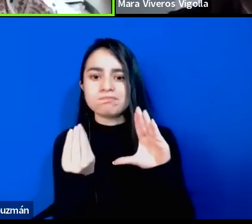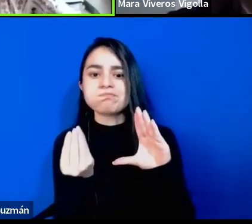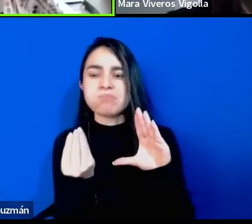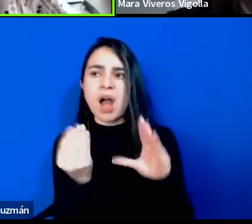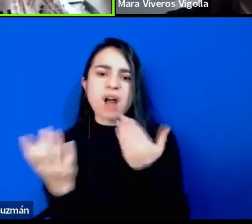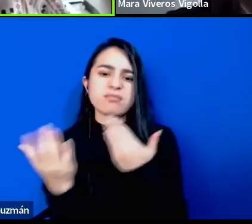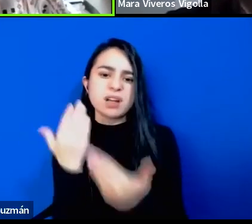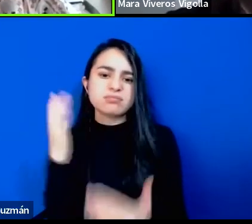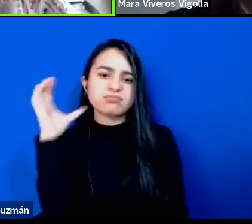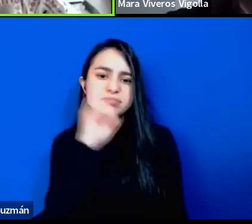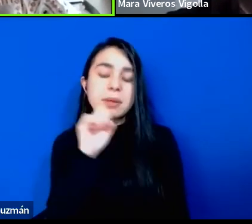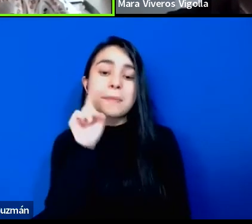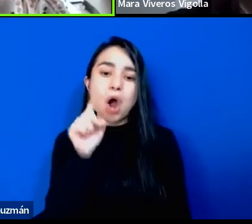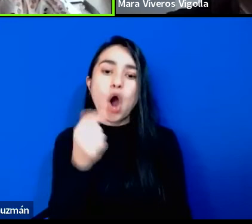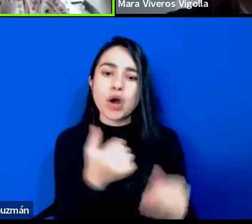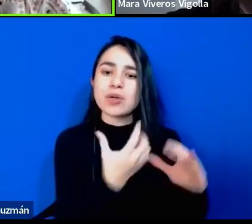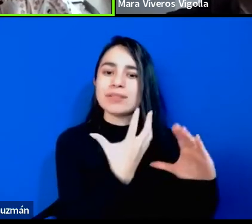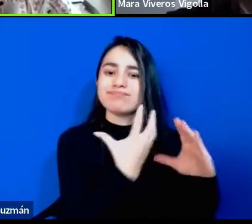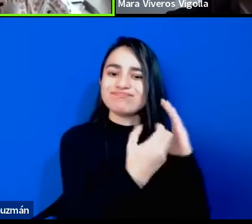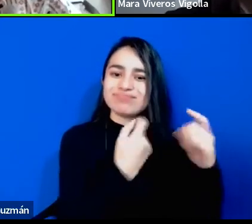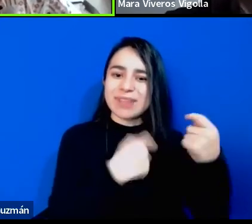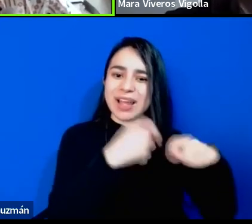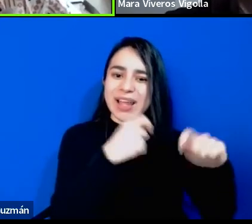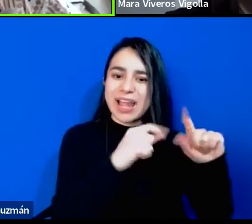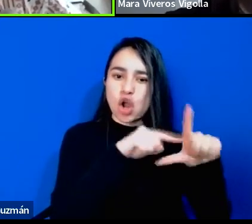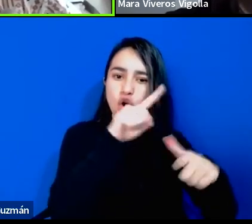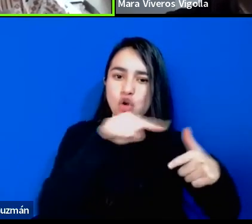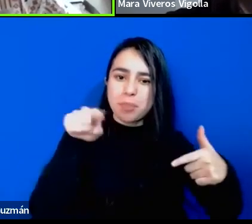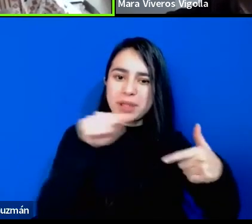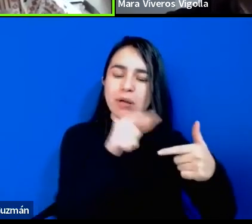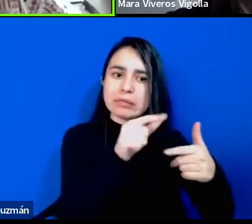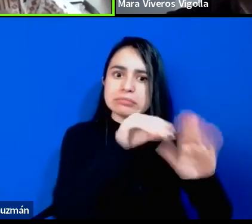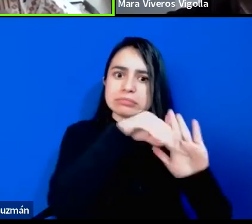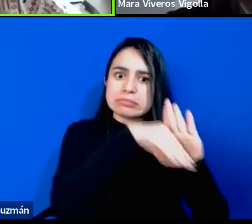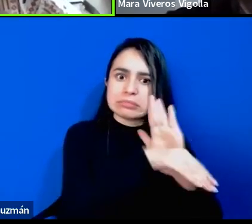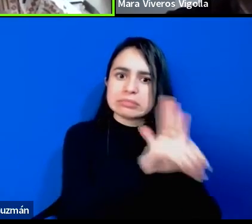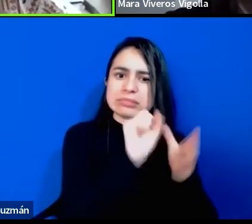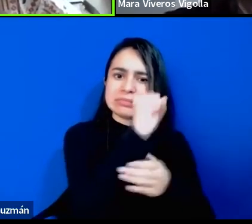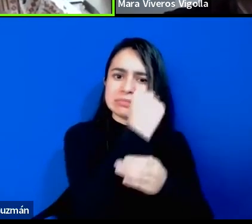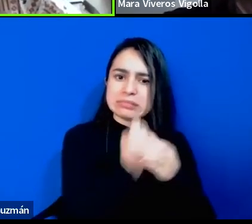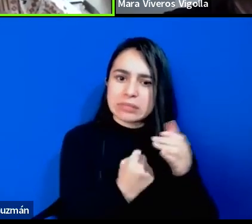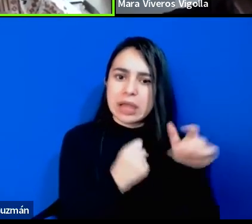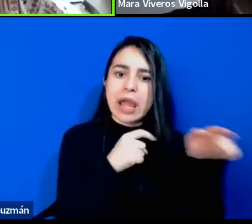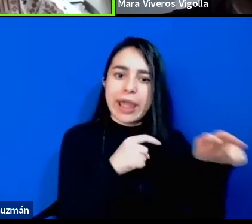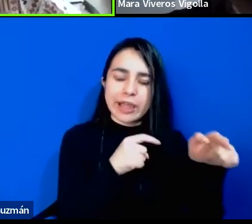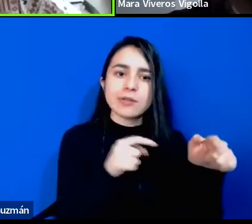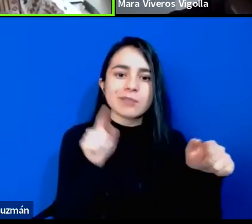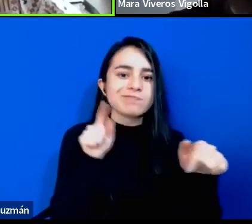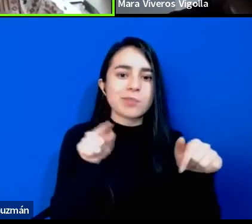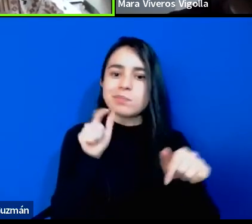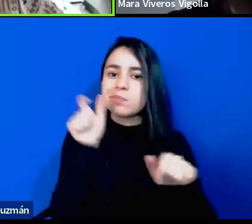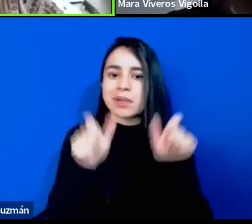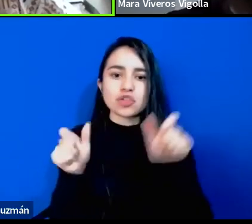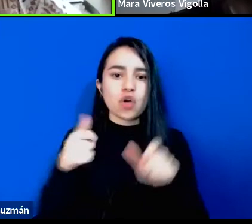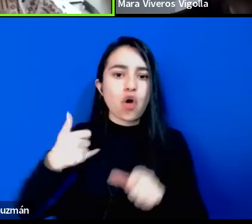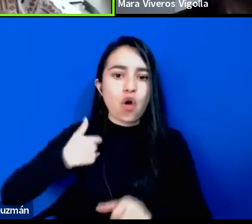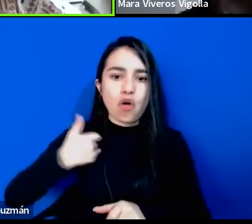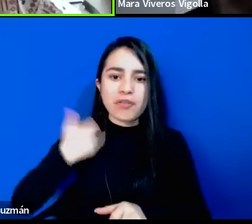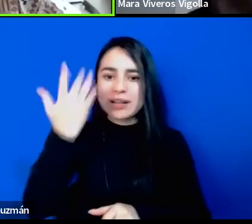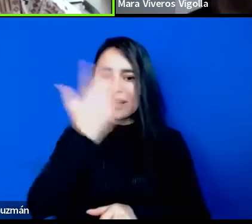coyuntura neoliberal, las distintas crisis económicas han cerrado vías para el ascenso social para personas jóvenes,